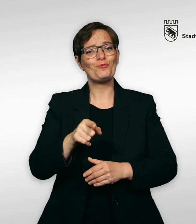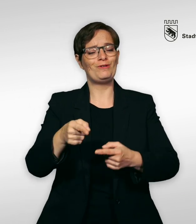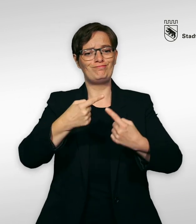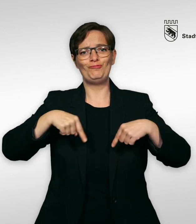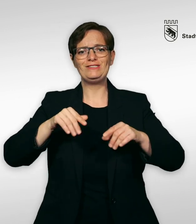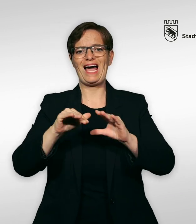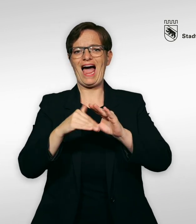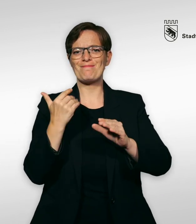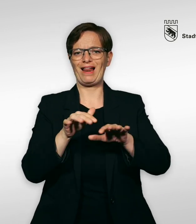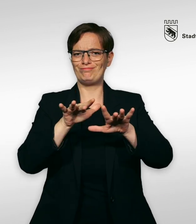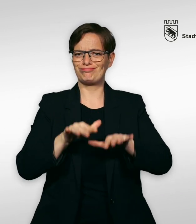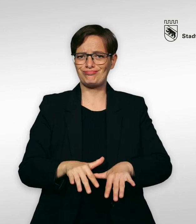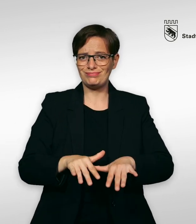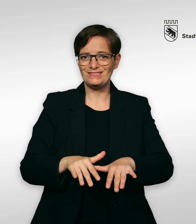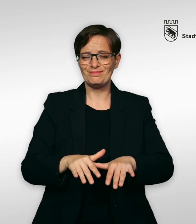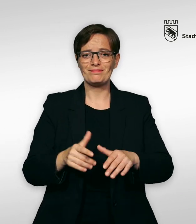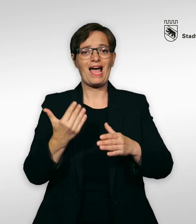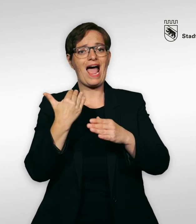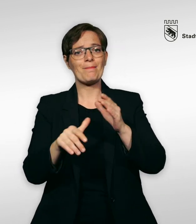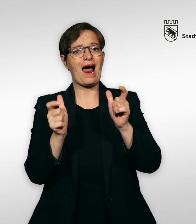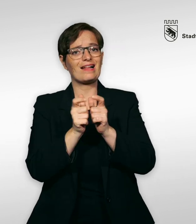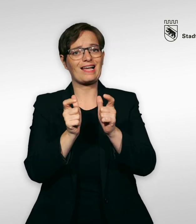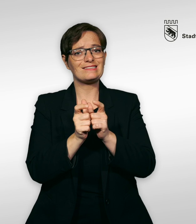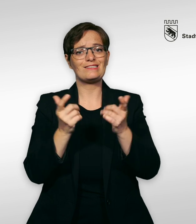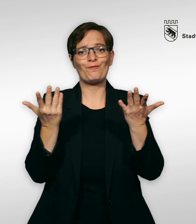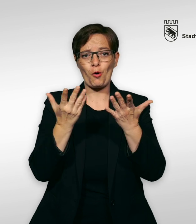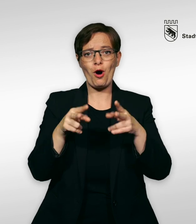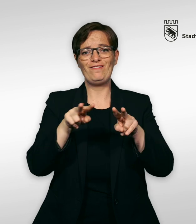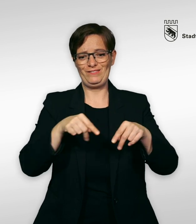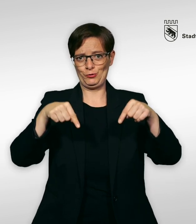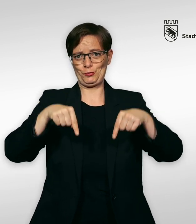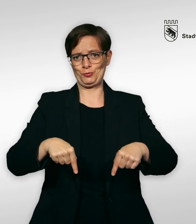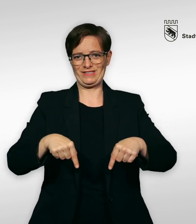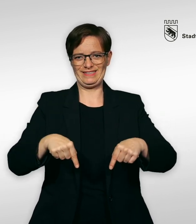Schreibe uns eine E-Mail. Du findest die E-Mail-Adresse unter diesem Video. Kicos.